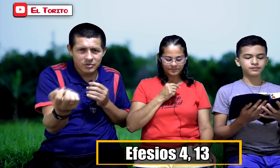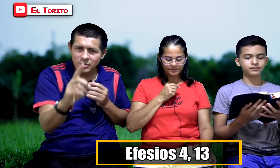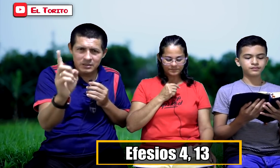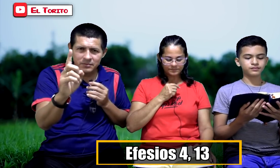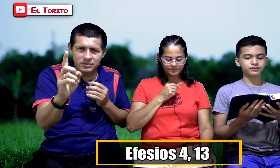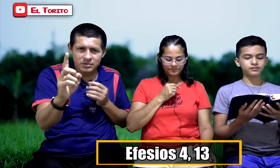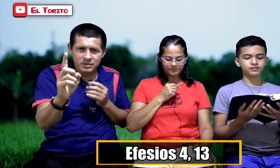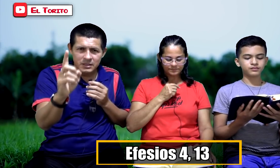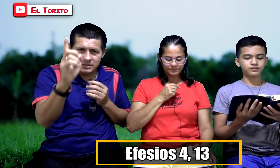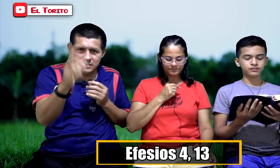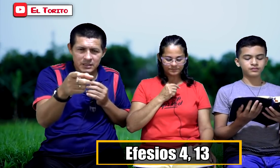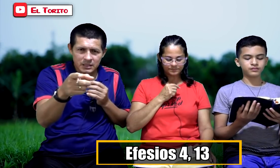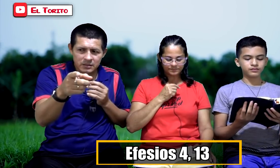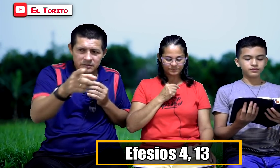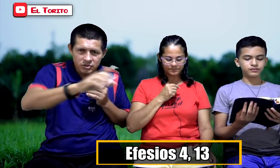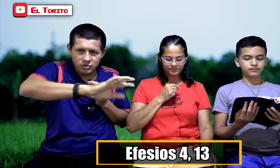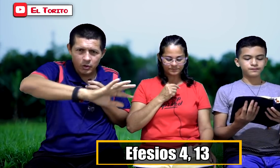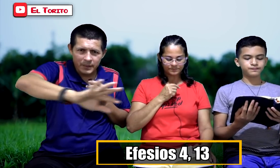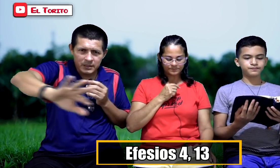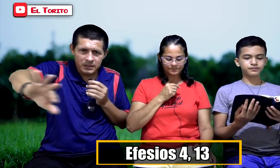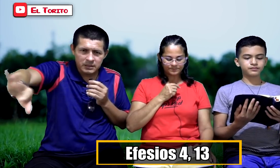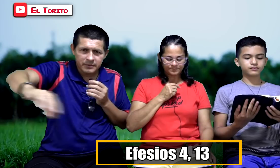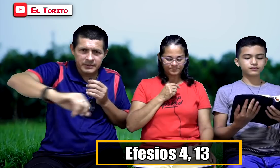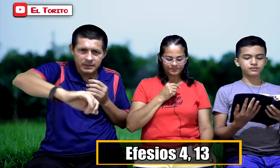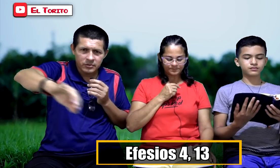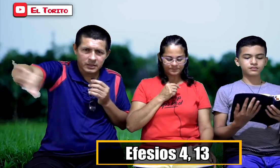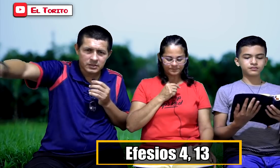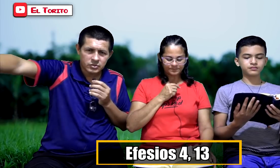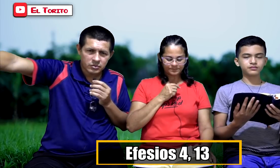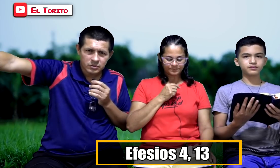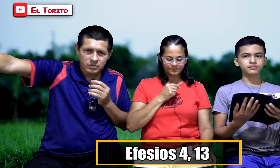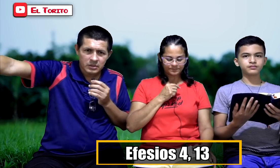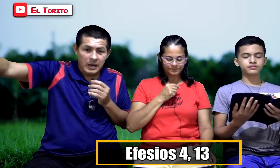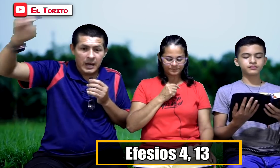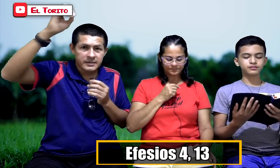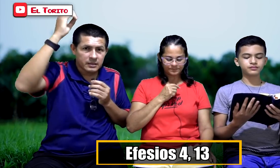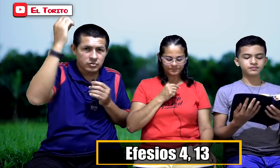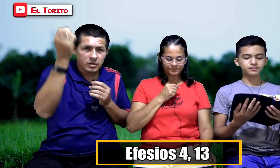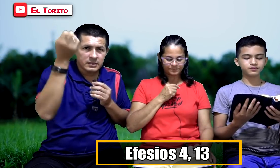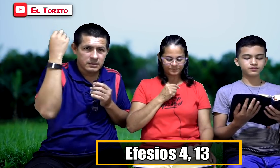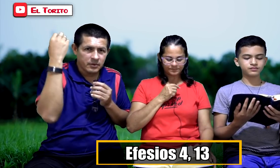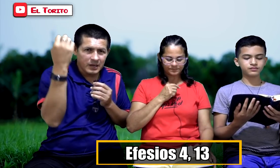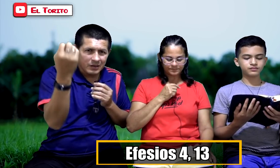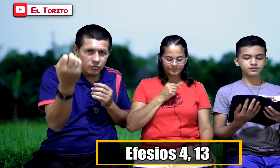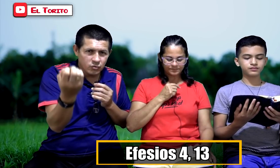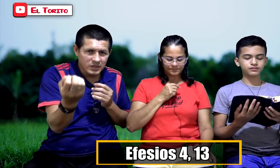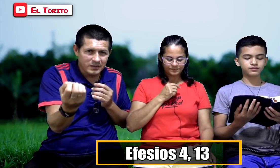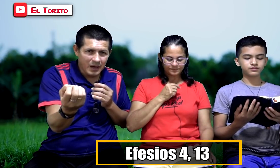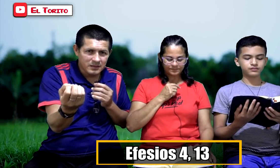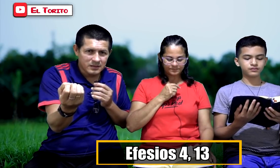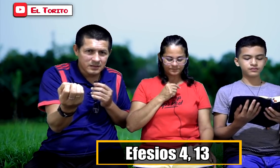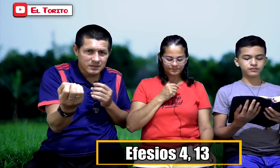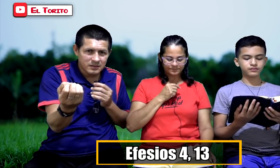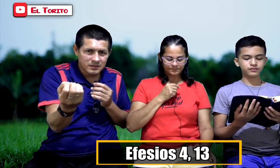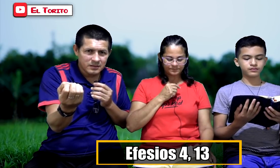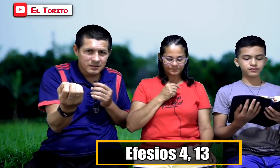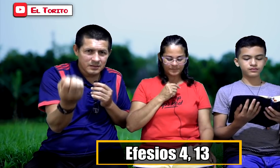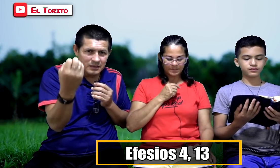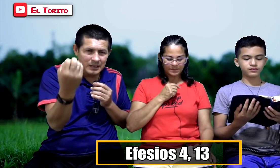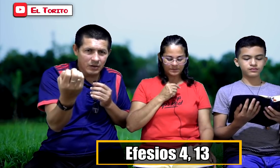no la división. Si están en la división, no pertenece al evangelio de Cristo. Hasta que todos alcancemos la unidad, la